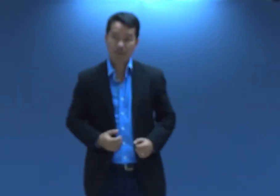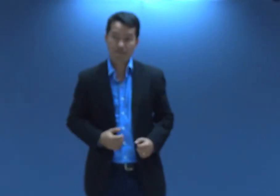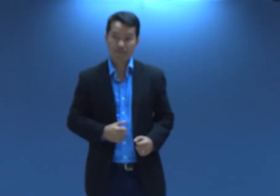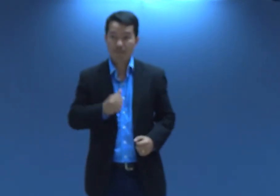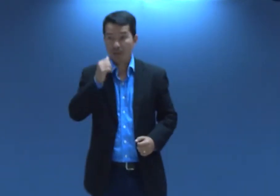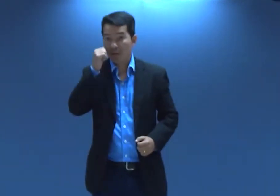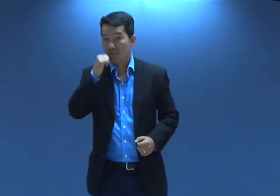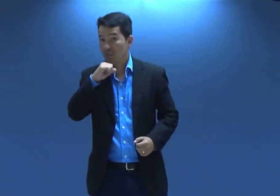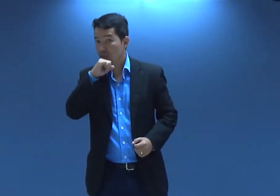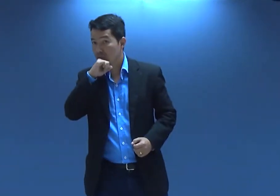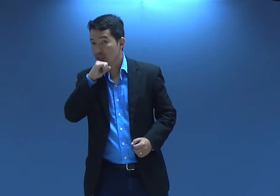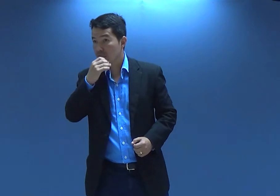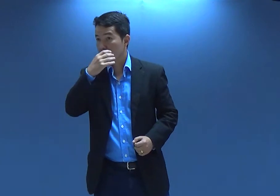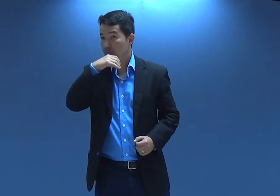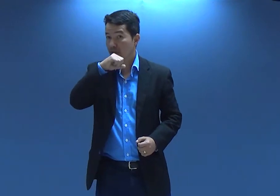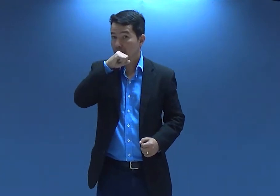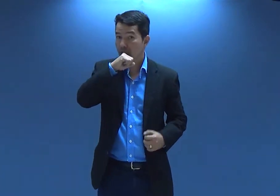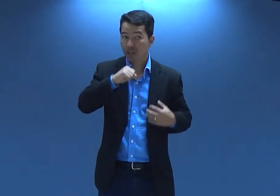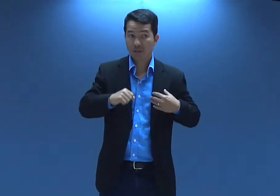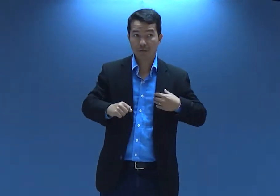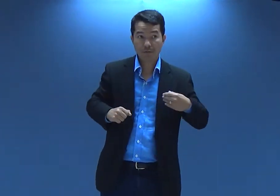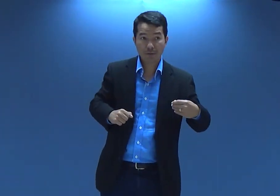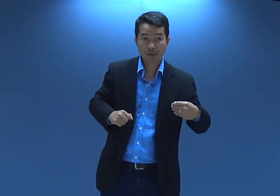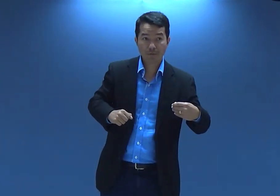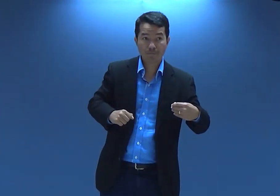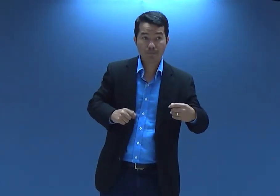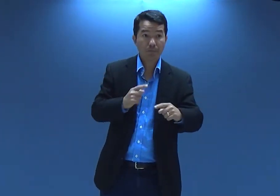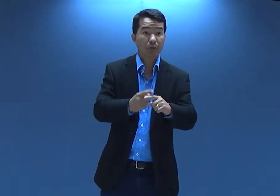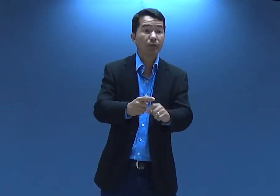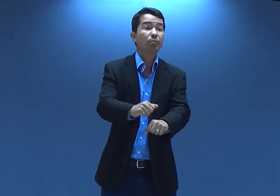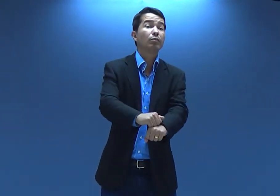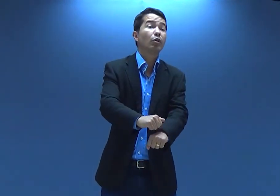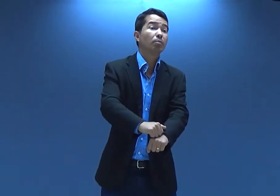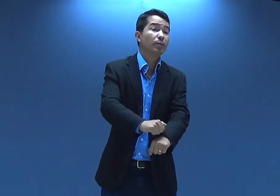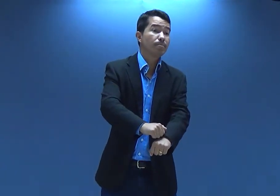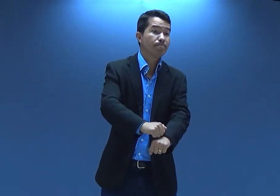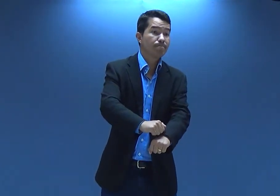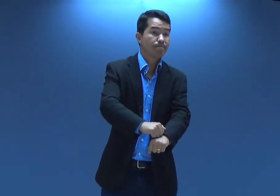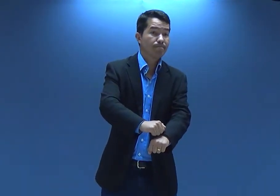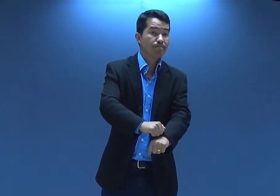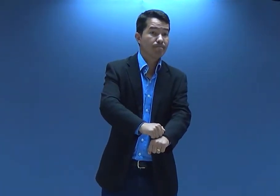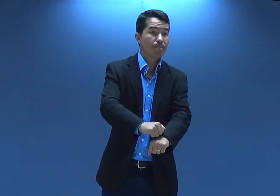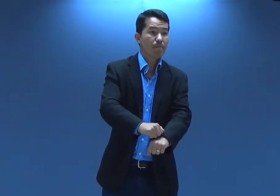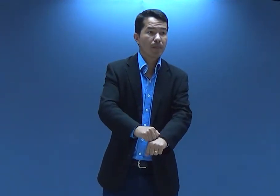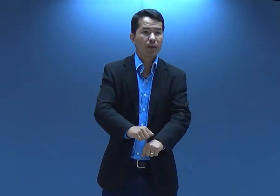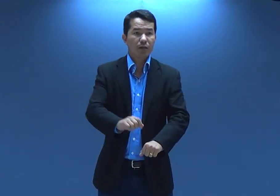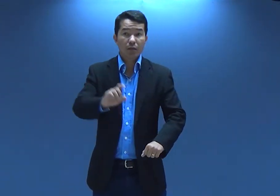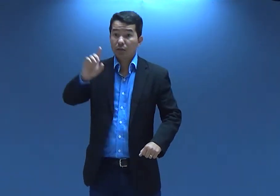Com essa família. Né? Com essa mãe, com esse pai. Ai, porque eles eram muito pobres.